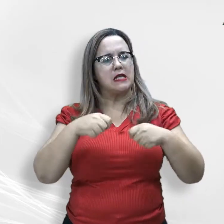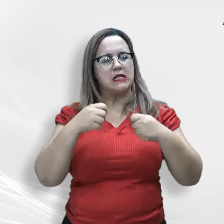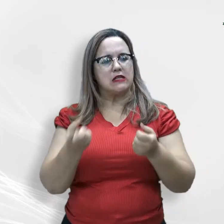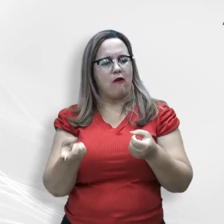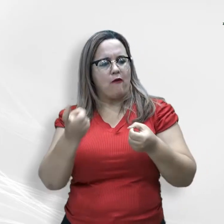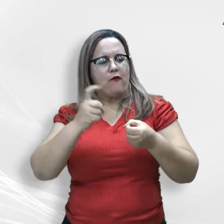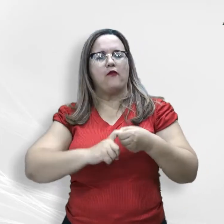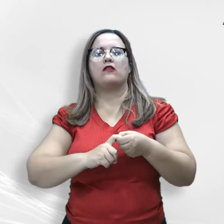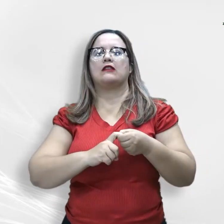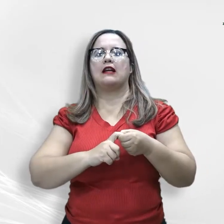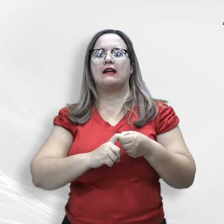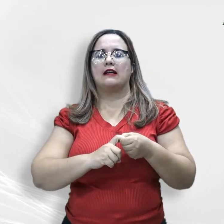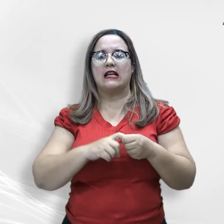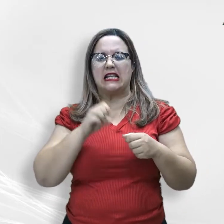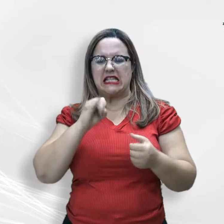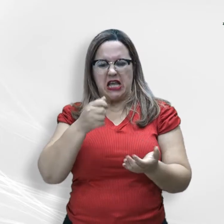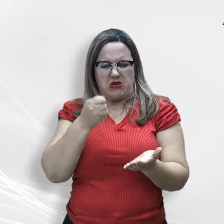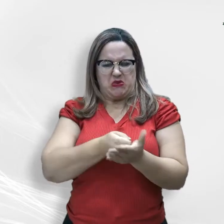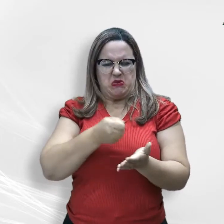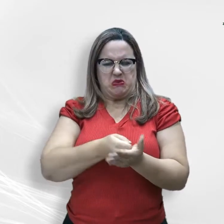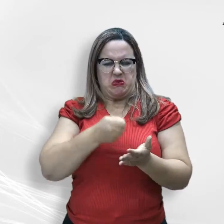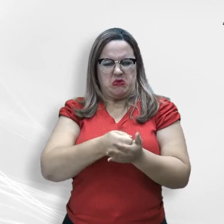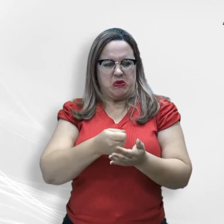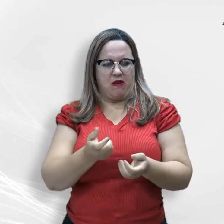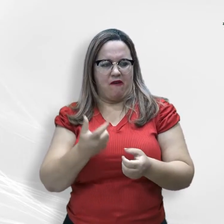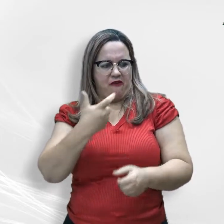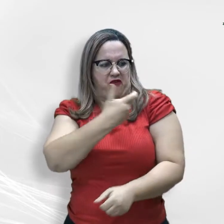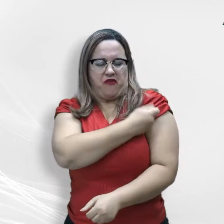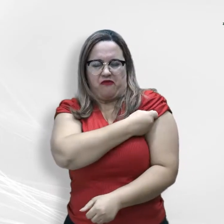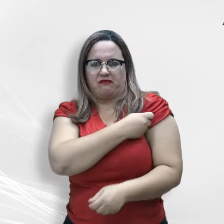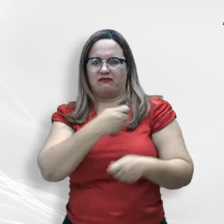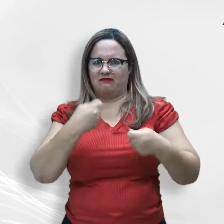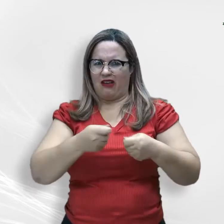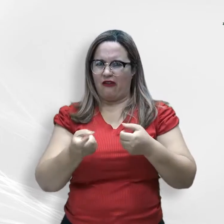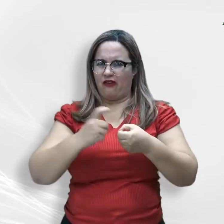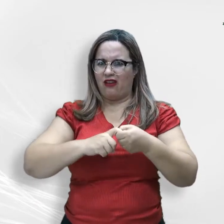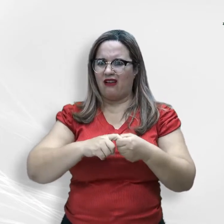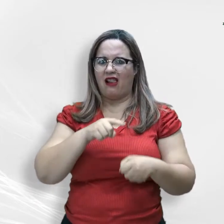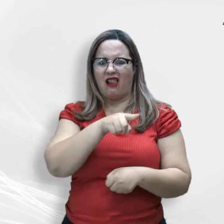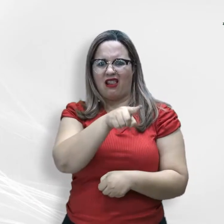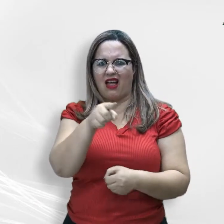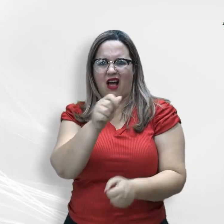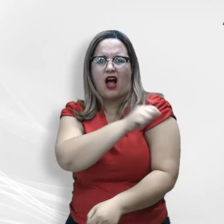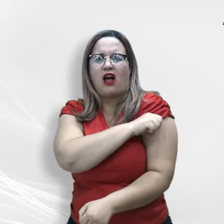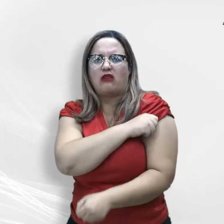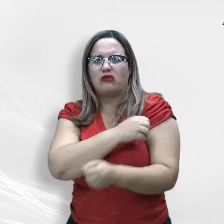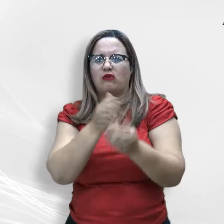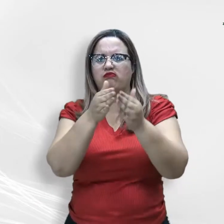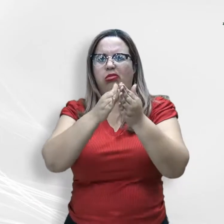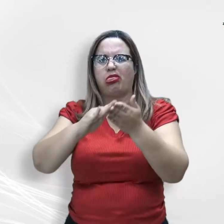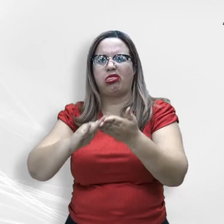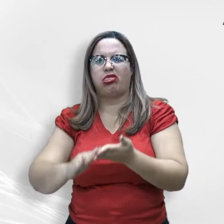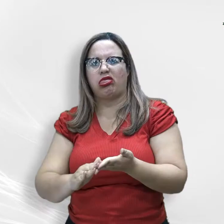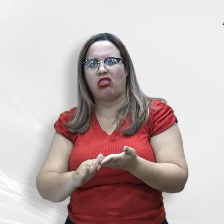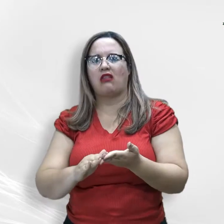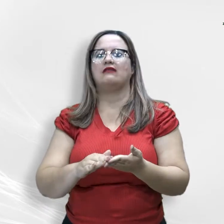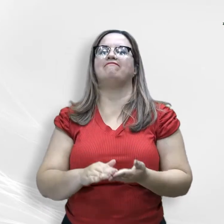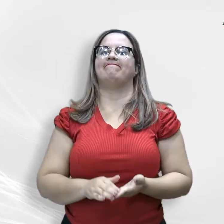acaba por afetar a prestação do serviço público educacional, gerando prejuízo incomensurável aos estudantes, o que permite